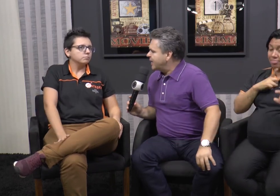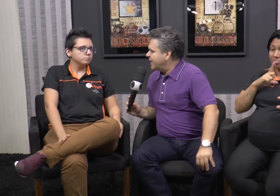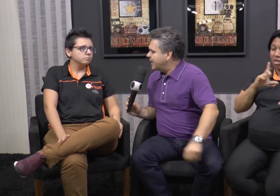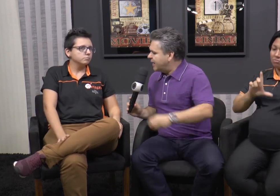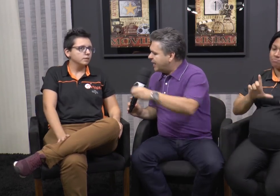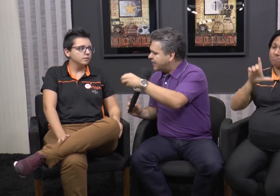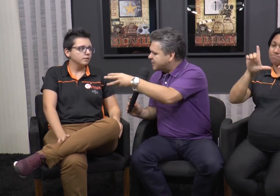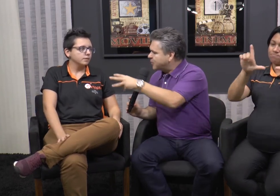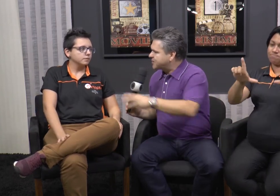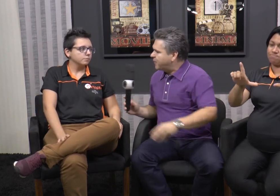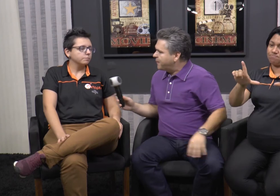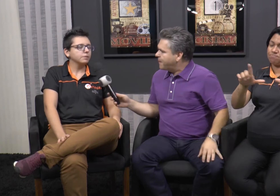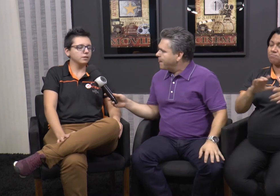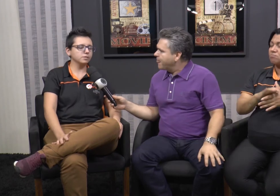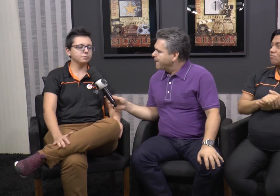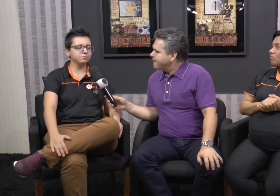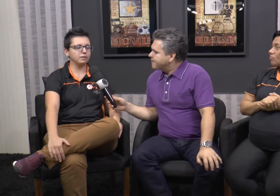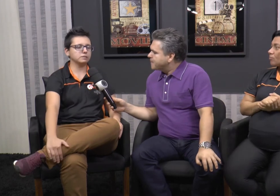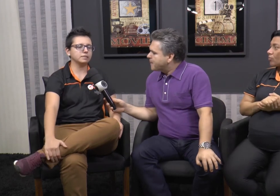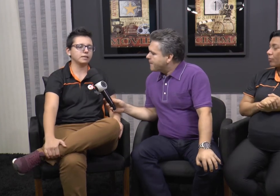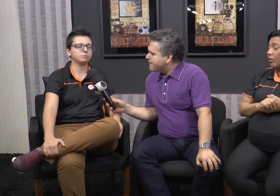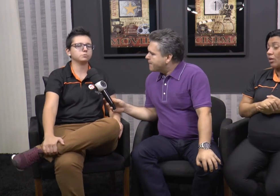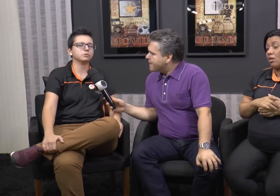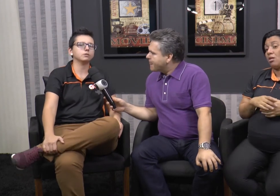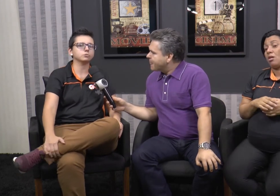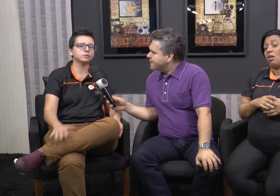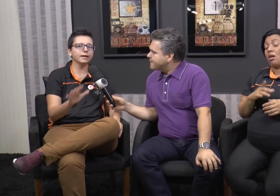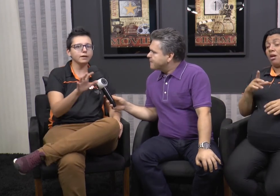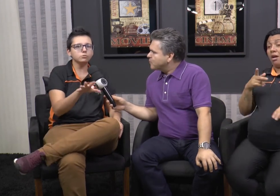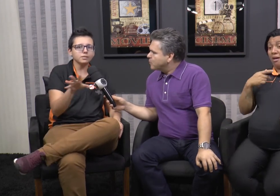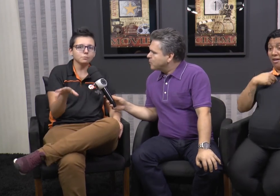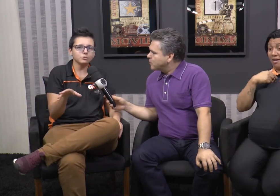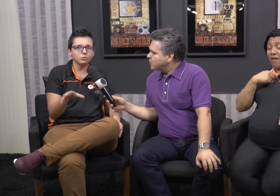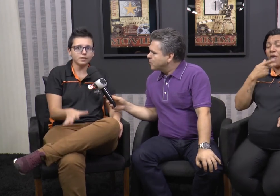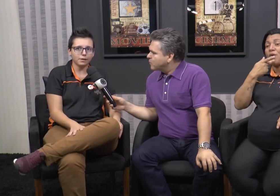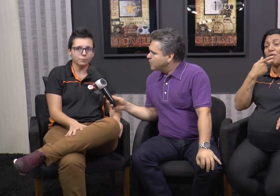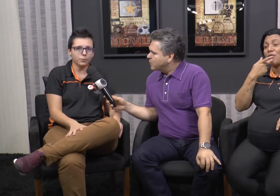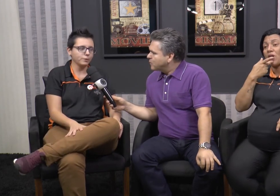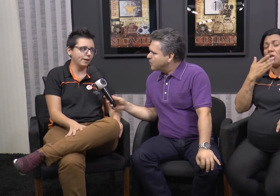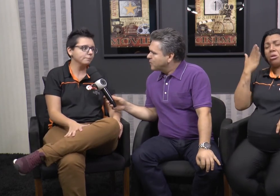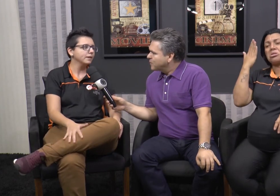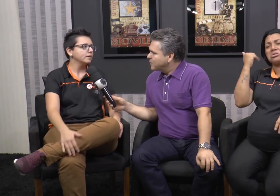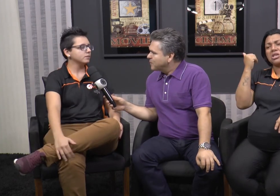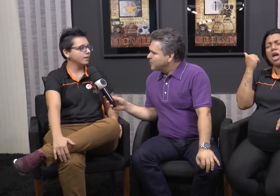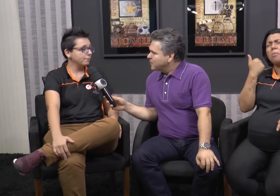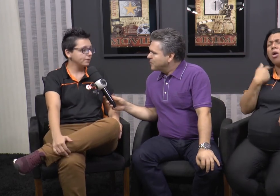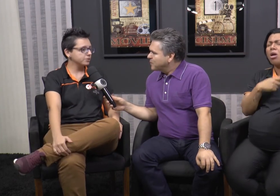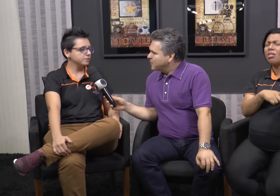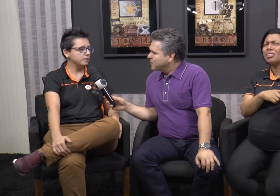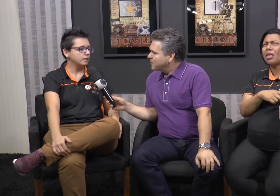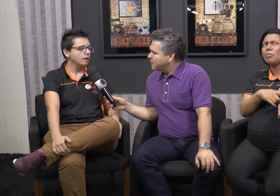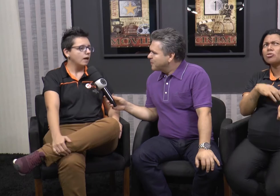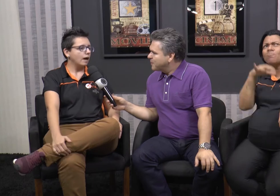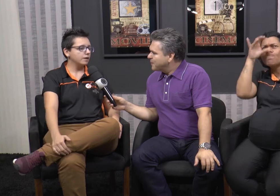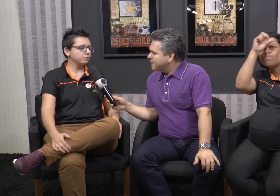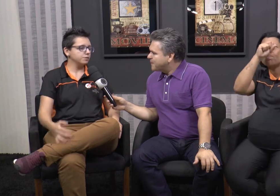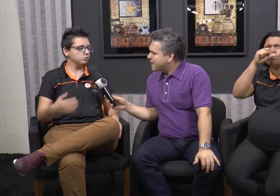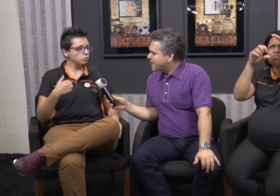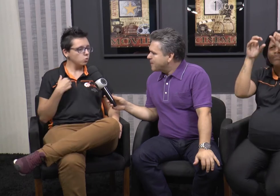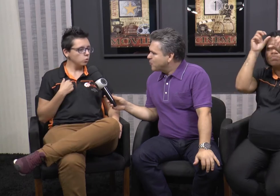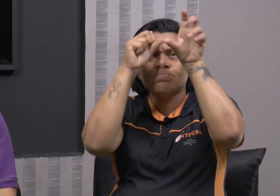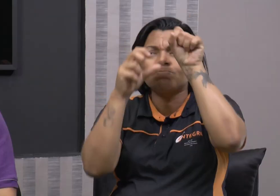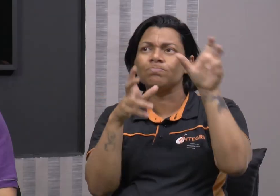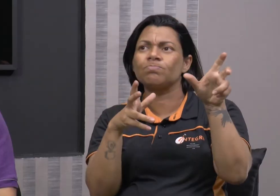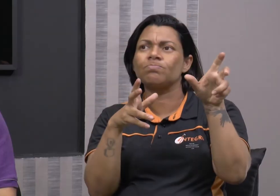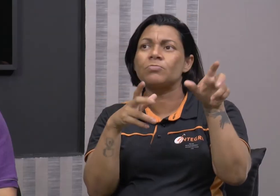profissão? Eu sempre falo assim, né? Pros meus alunos. Cada um sabe o seu tempo, né? Então, de repente, assim... Ah, eu